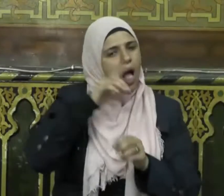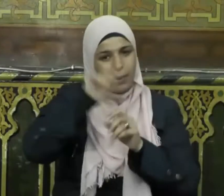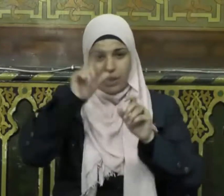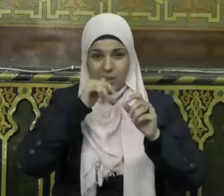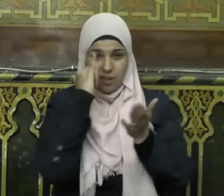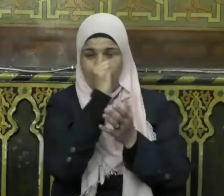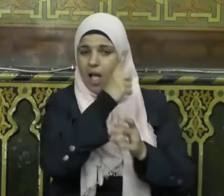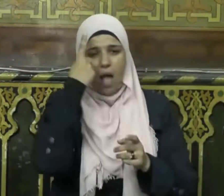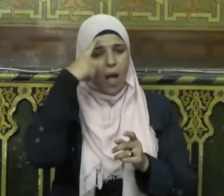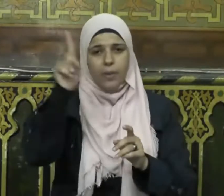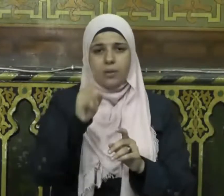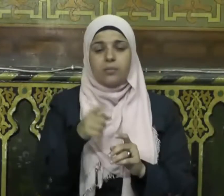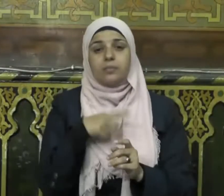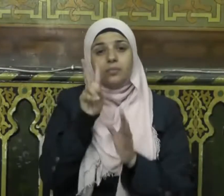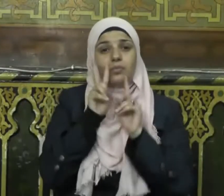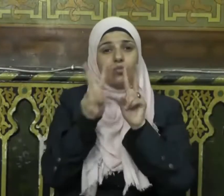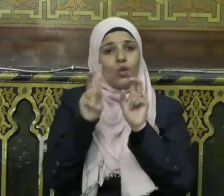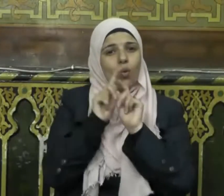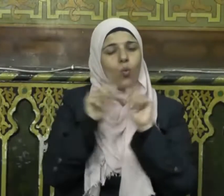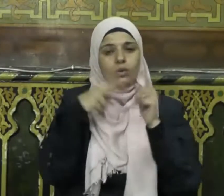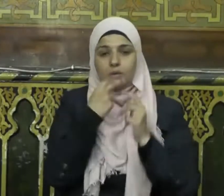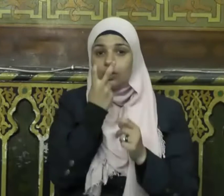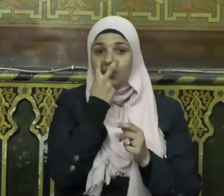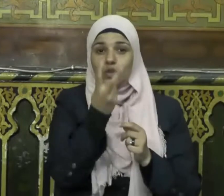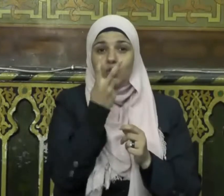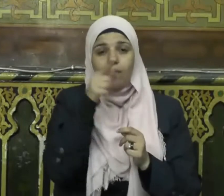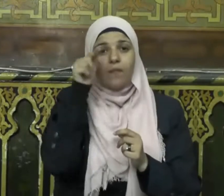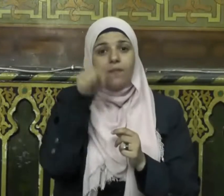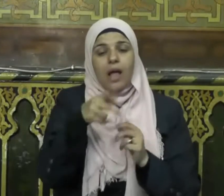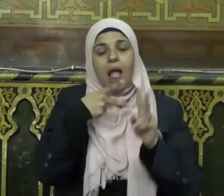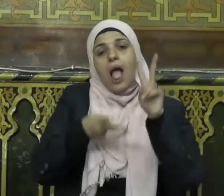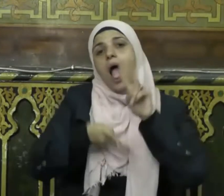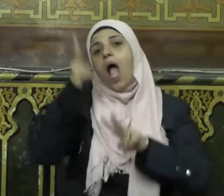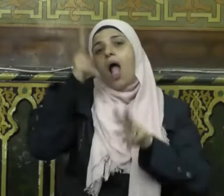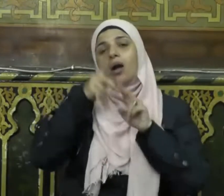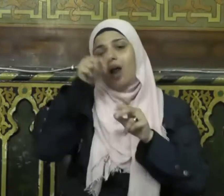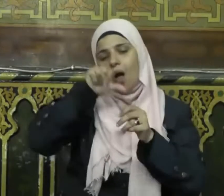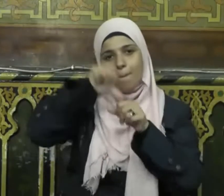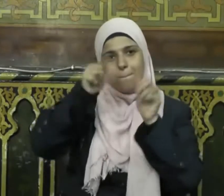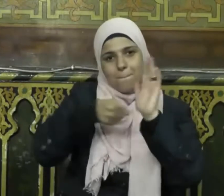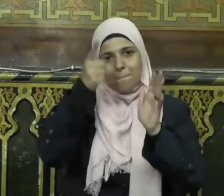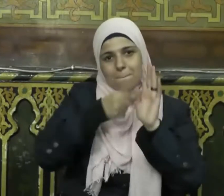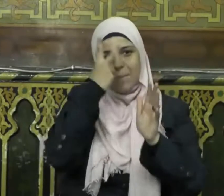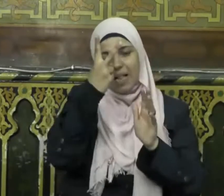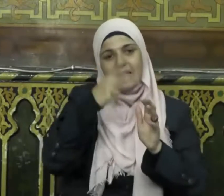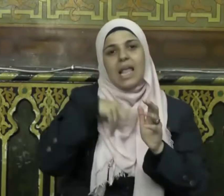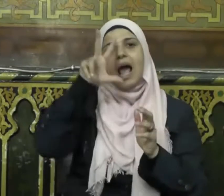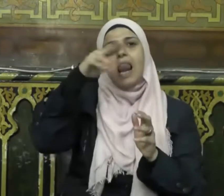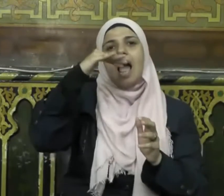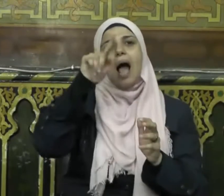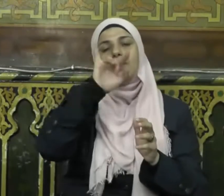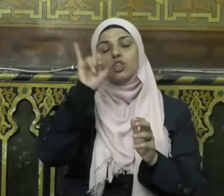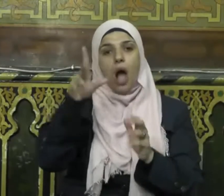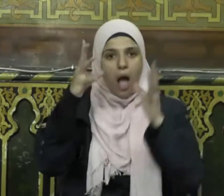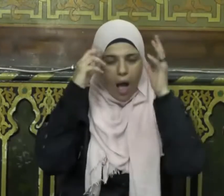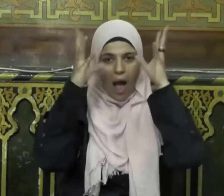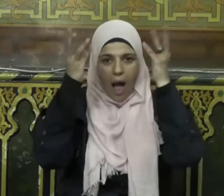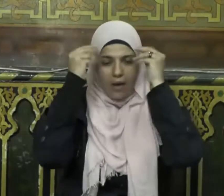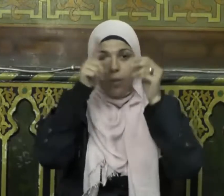إن المتدبر بعين البصيرة في الهجرتين إلى الحبشة يدرك جيدا أن هجرة